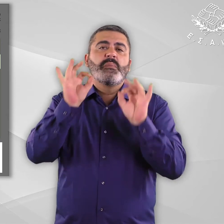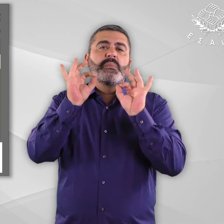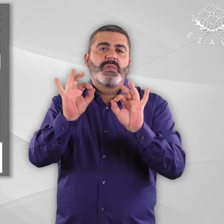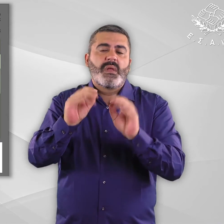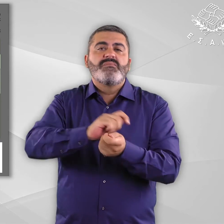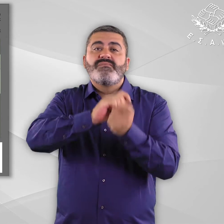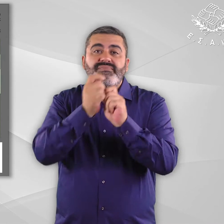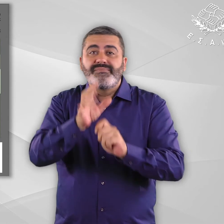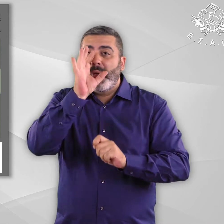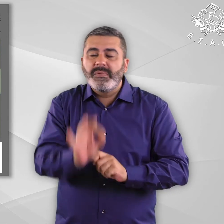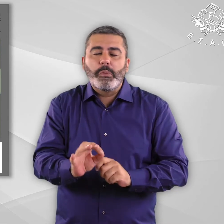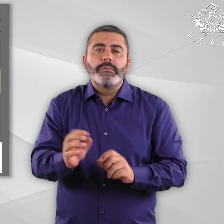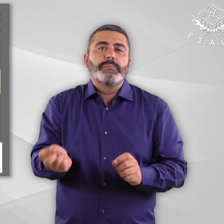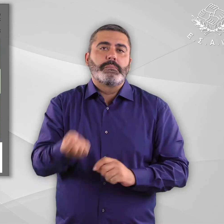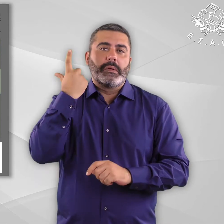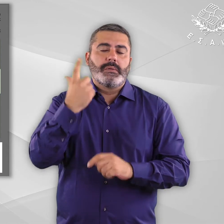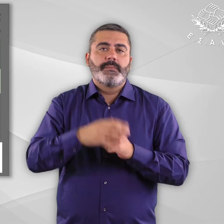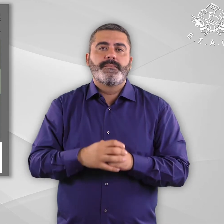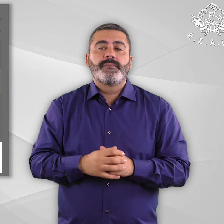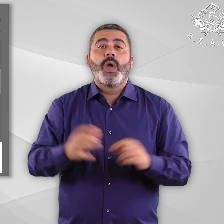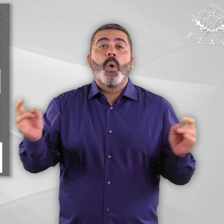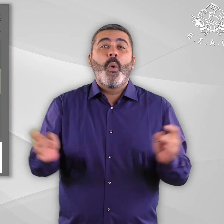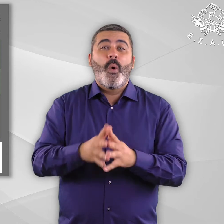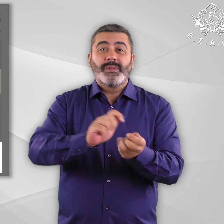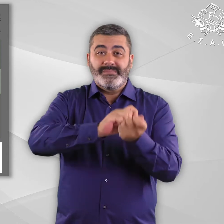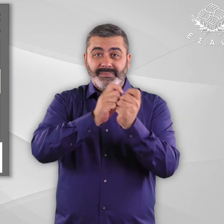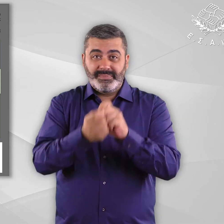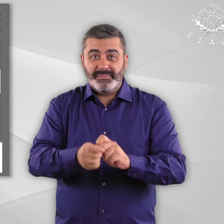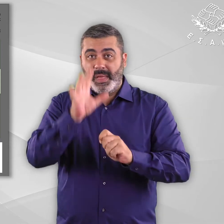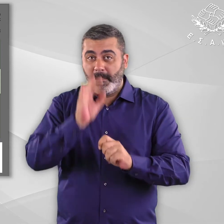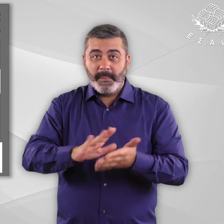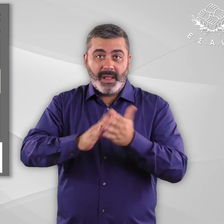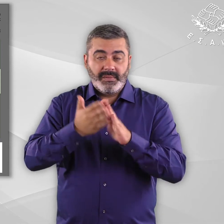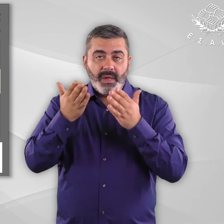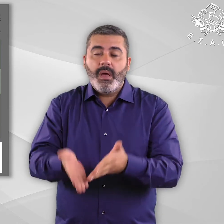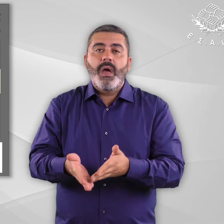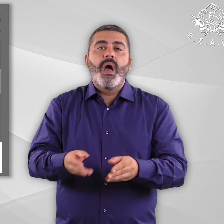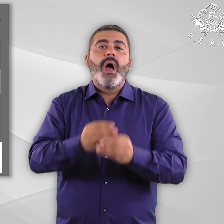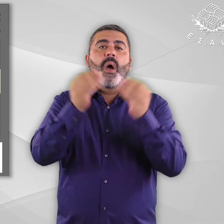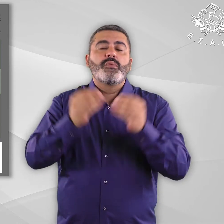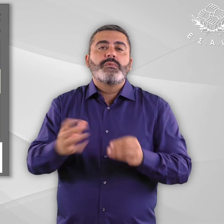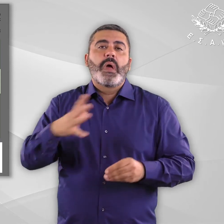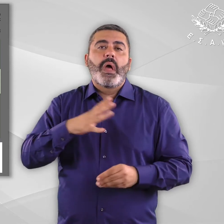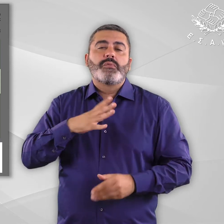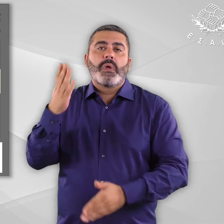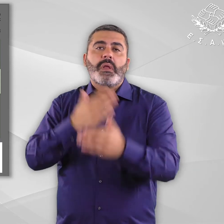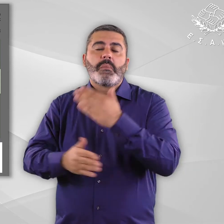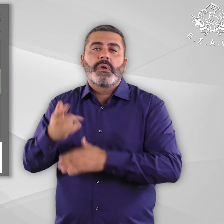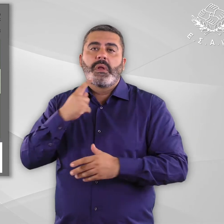πράξη. Οι σχετικές διατάξεις και η εφαρμογή τους στην πράξη δεν φαίνεται να διασφαλίζουν ούτε την ουσιαστική απόλαυση των προστατευόμενων